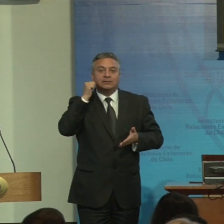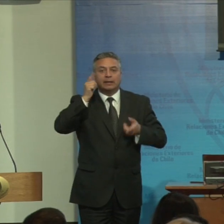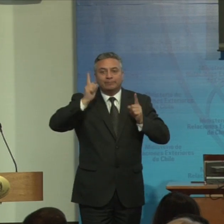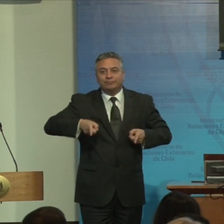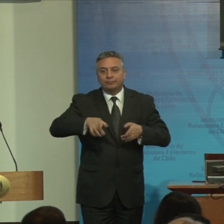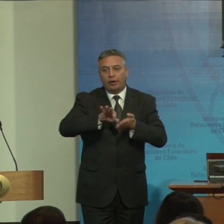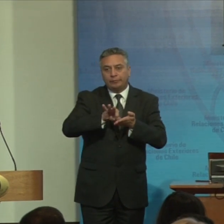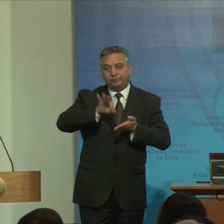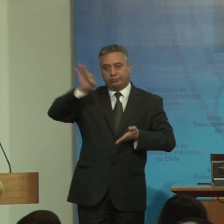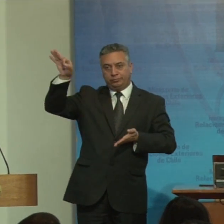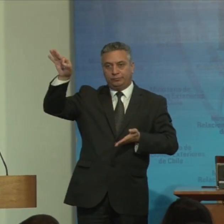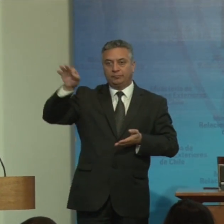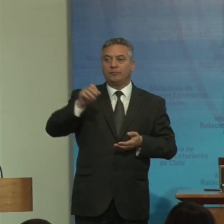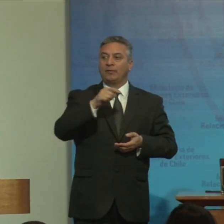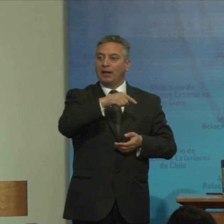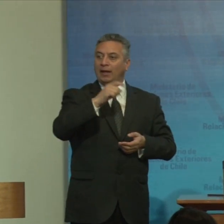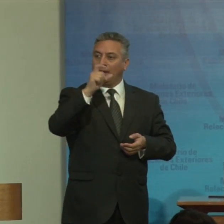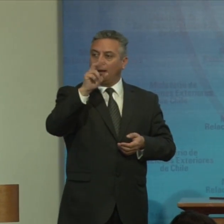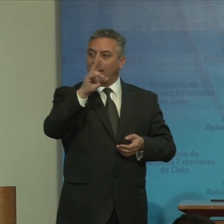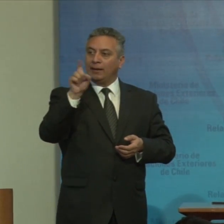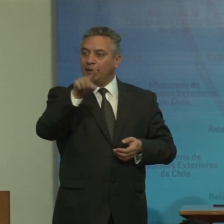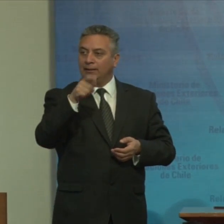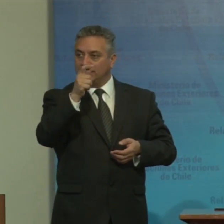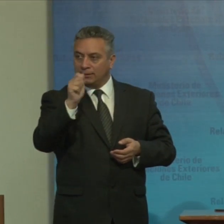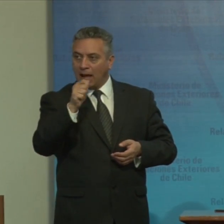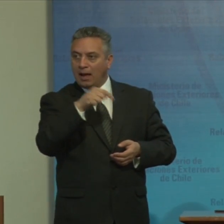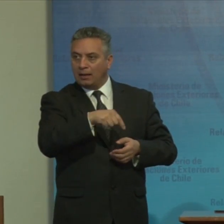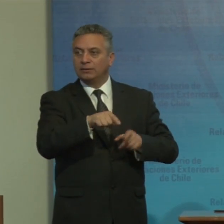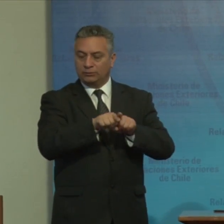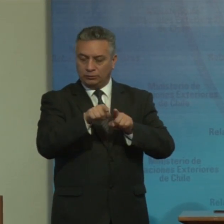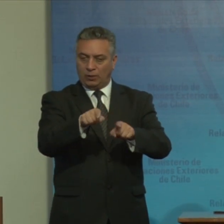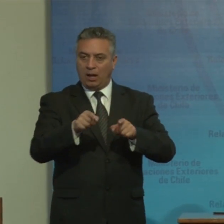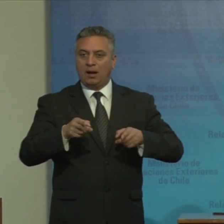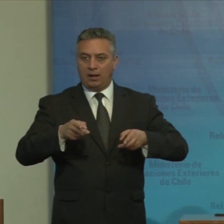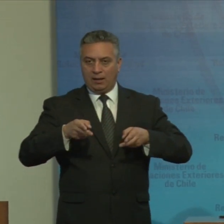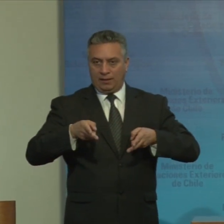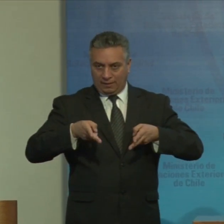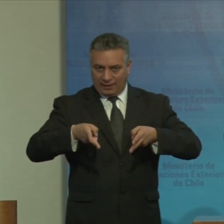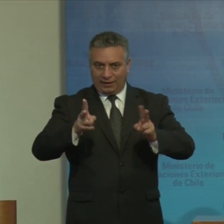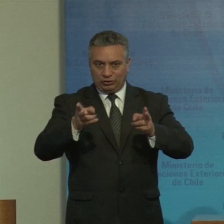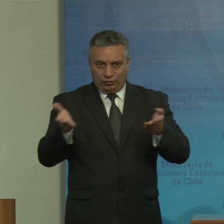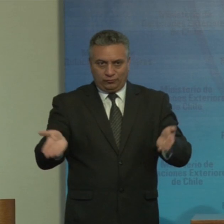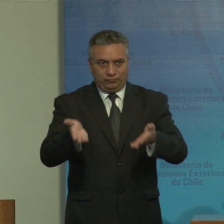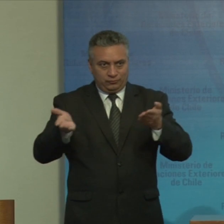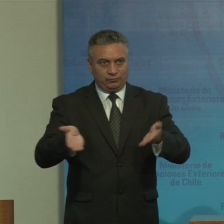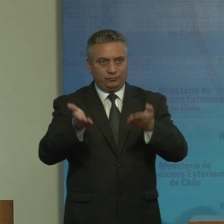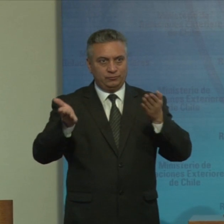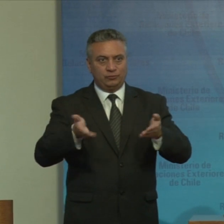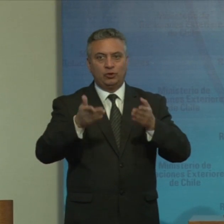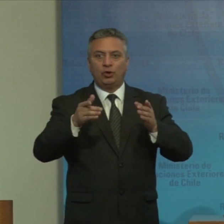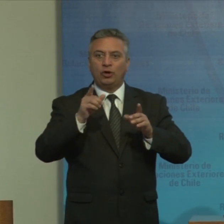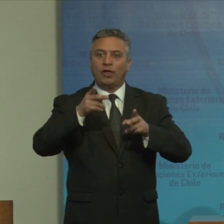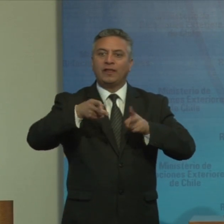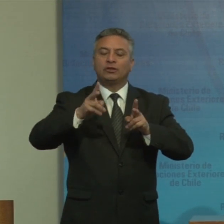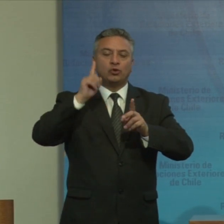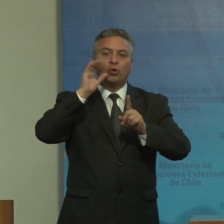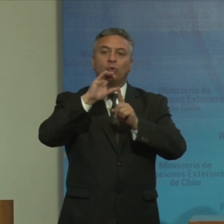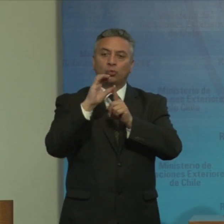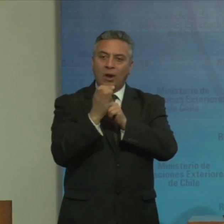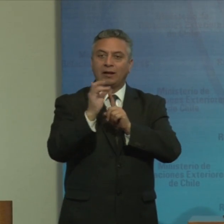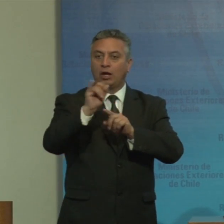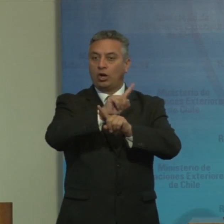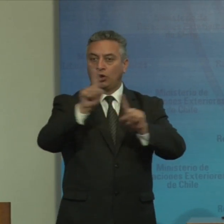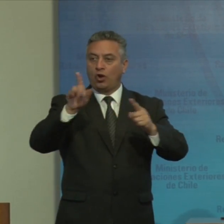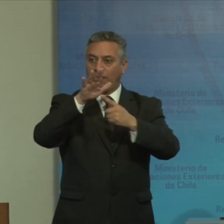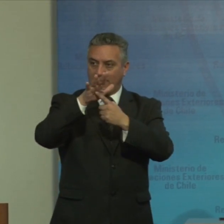Crista es coordinadora del área de derechos económicos sociales y culturales y no discriminación de la oficina regional de la CNUD